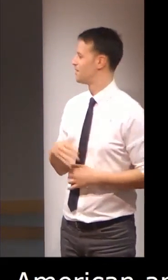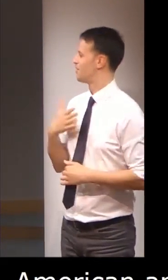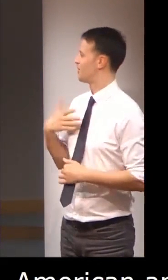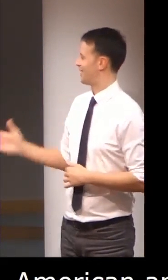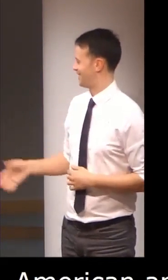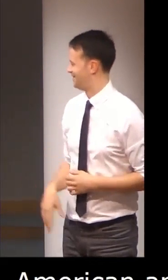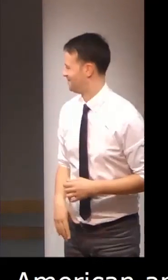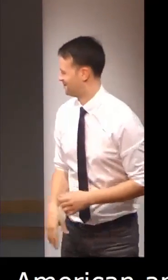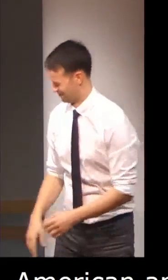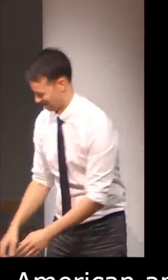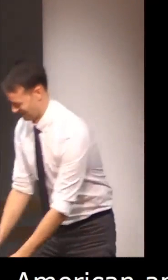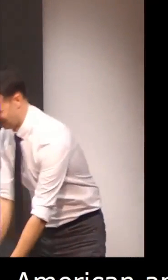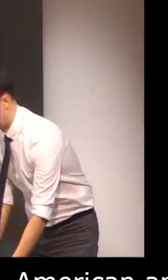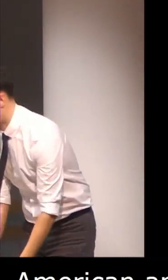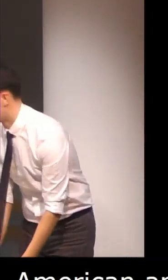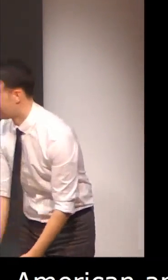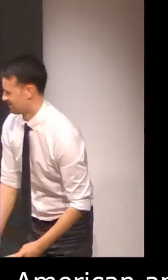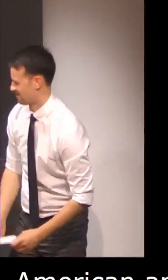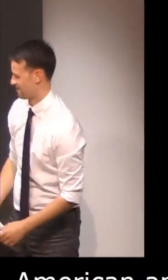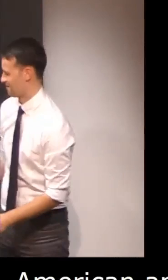Universidad de Sevilla. Cuando quieras, Isabel.